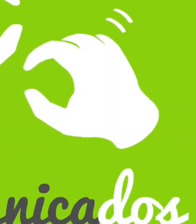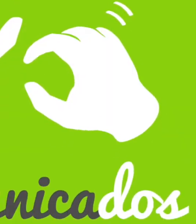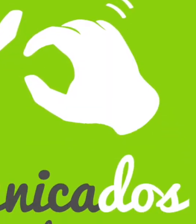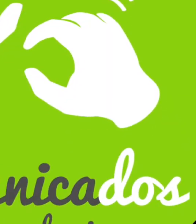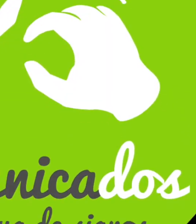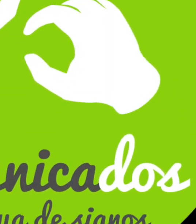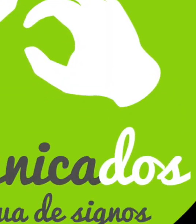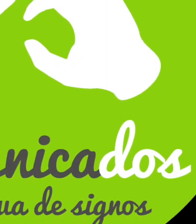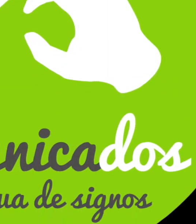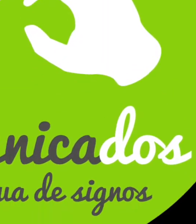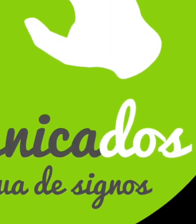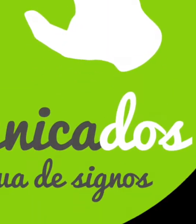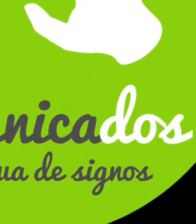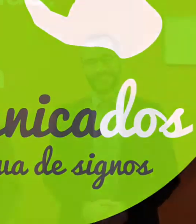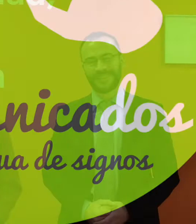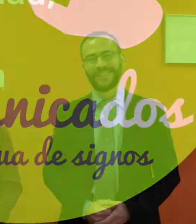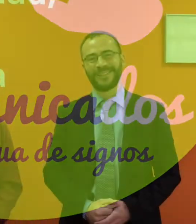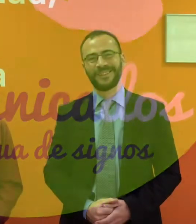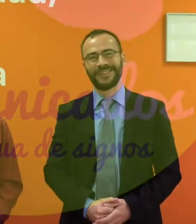¿Qué es